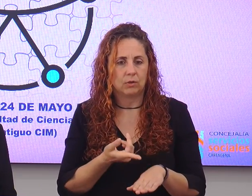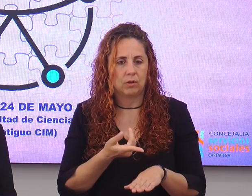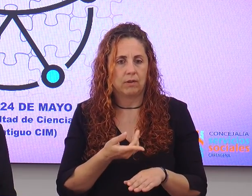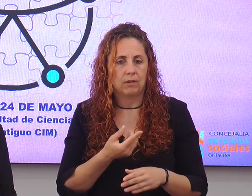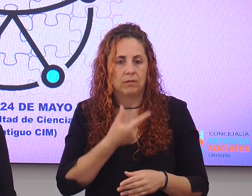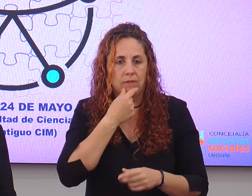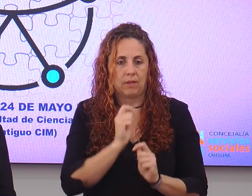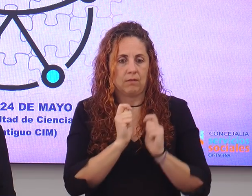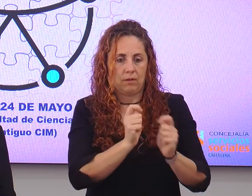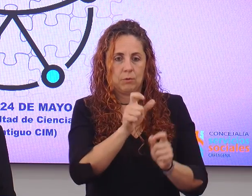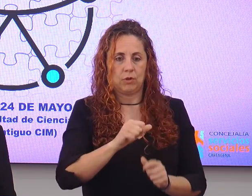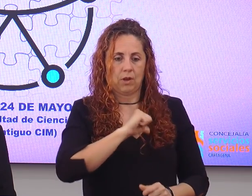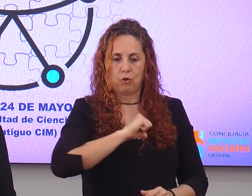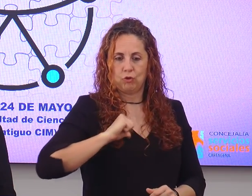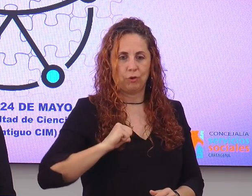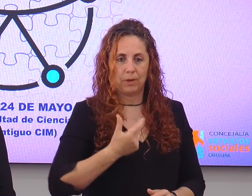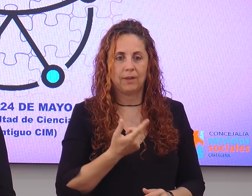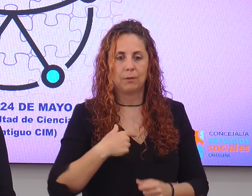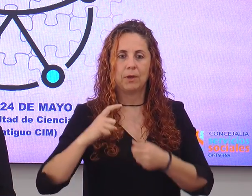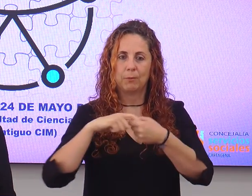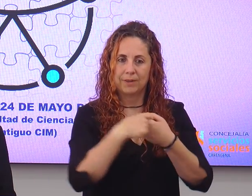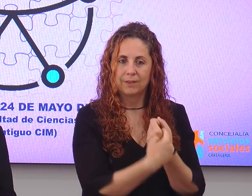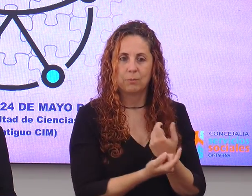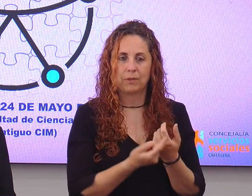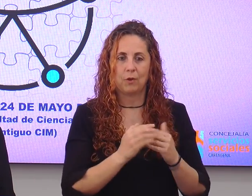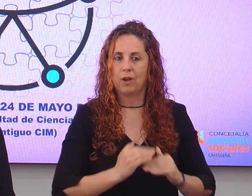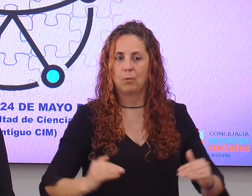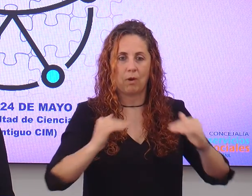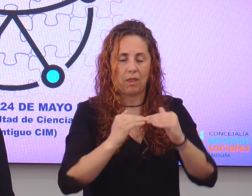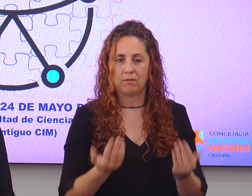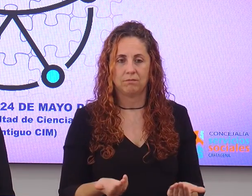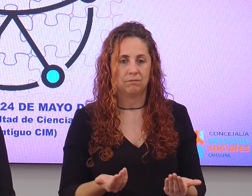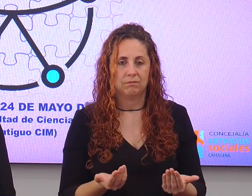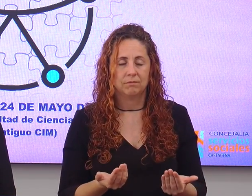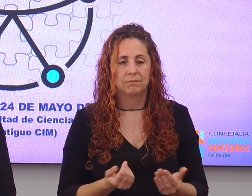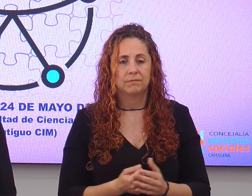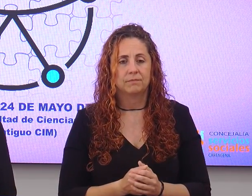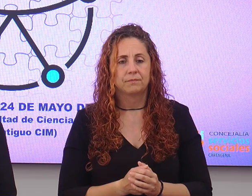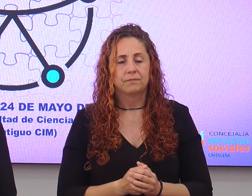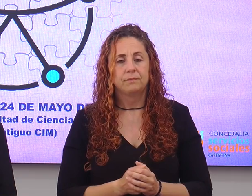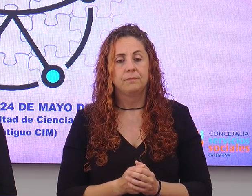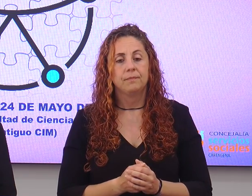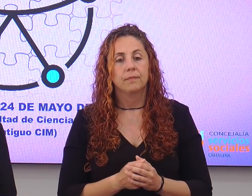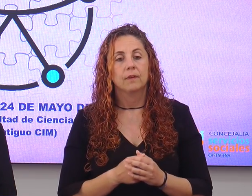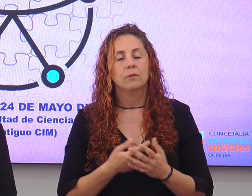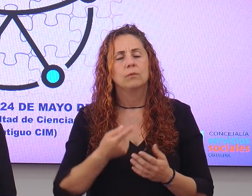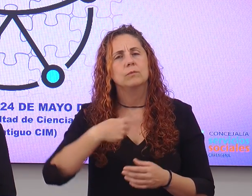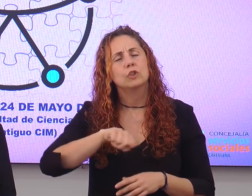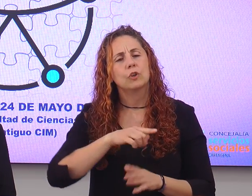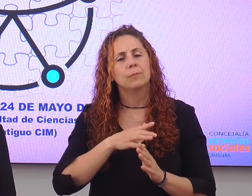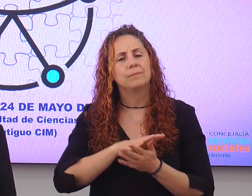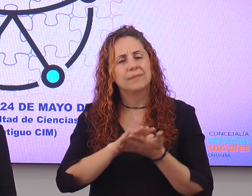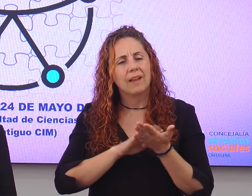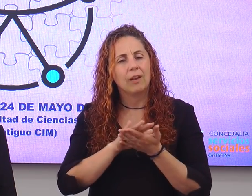facilitar la autonomía personal y la participación en igualdad de condiciones. Cuando hablamos de